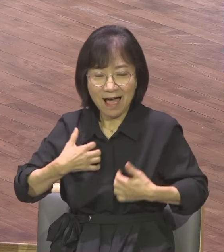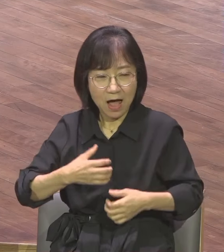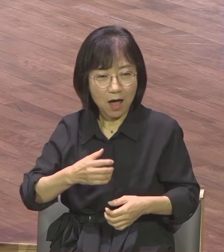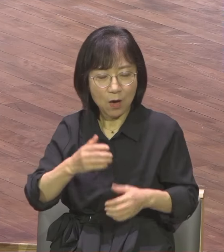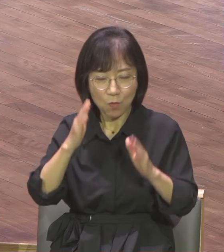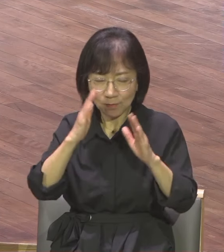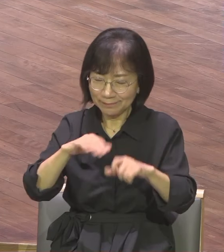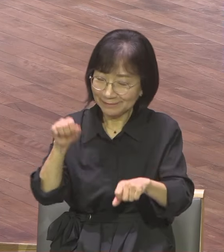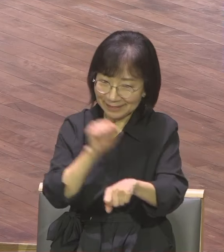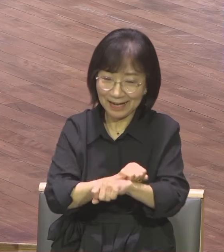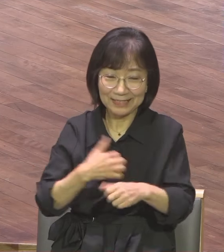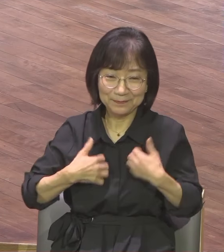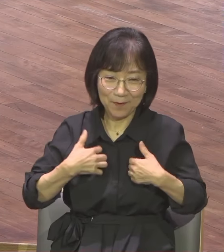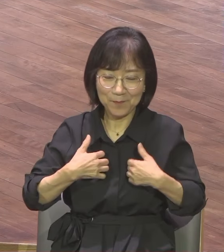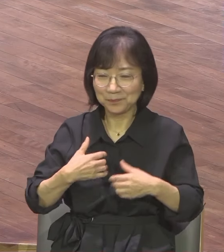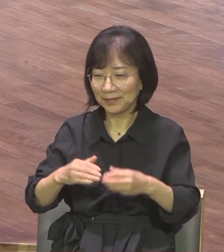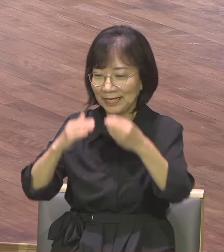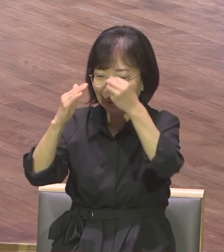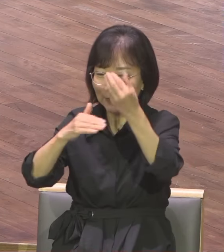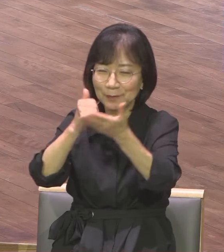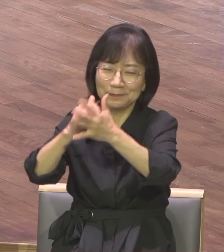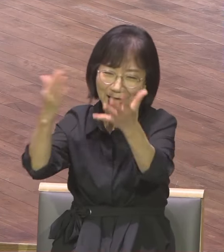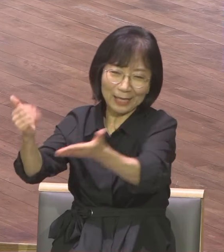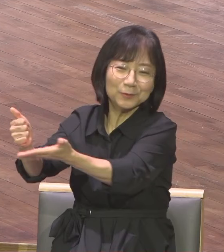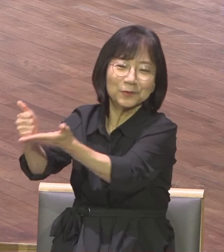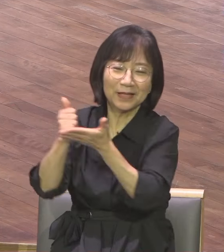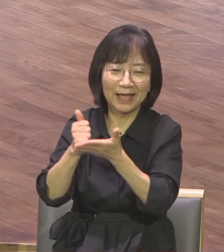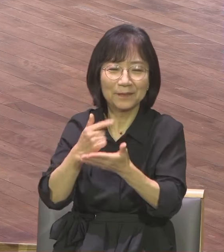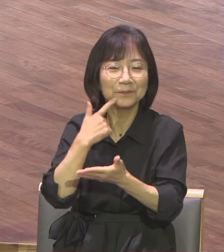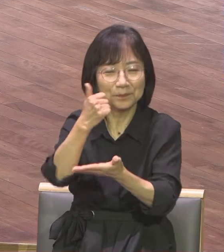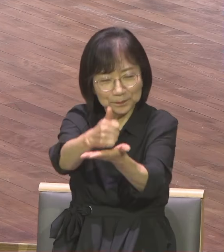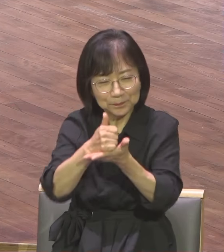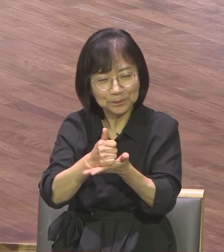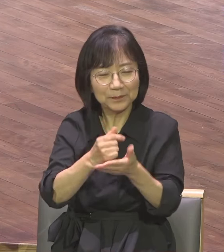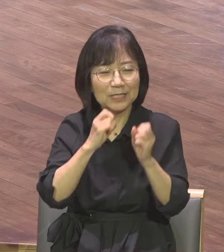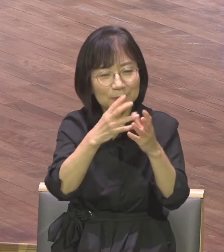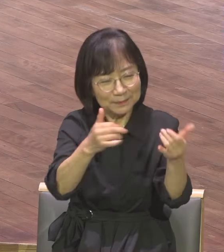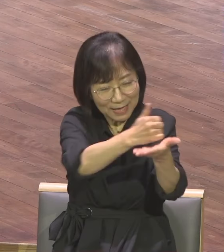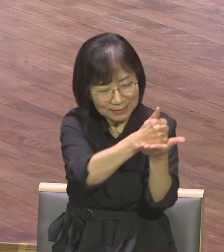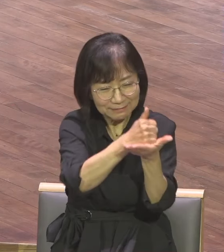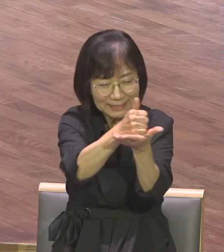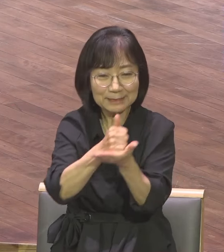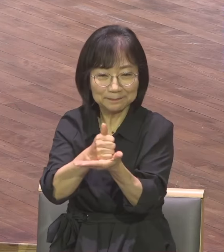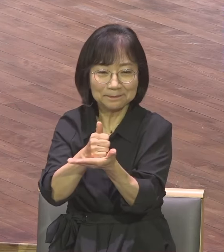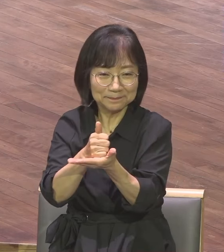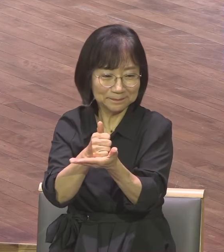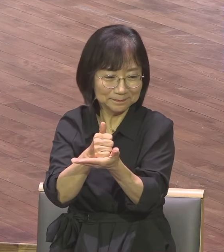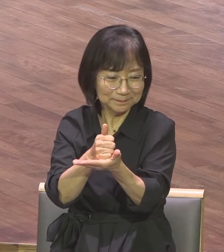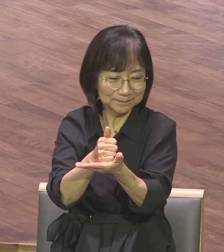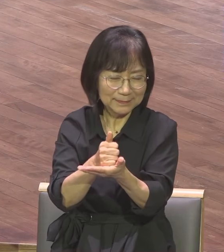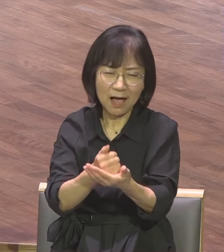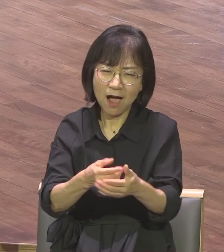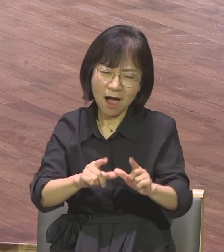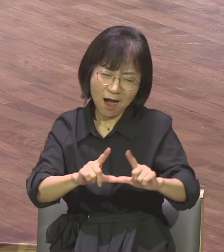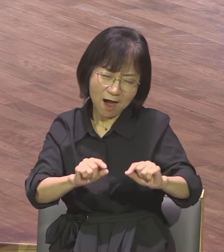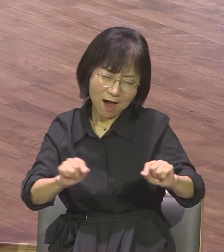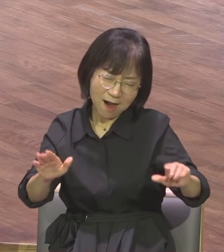성도들을 다 초대했습니다 목사님까지 불렀어요 전도사님까지 불렀어요 시끌시끌합니다 음식을 엄청 대접했습니다